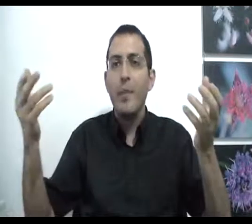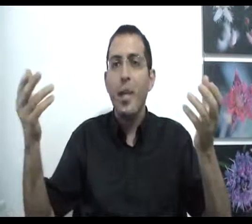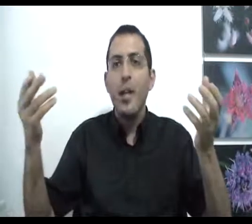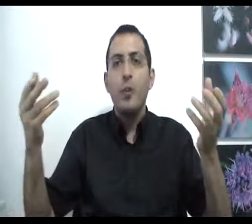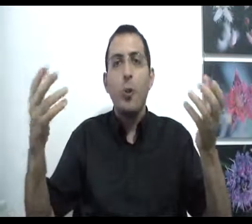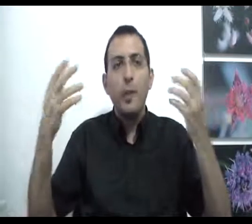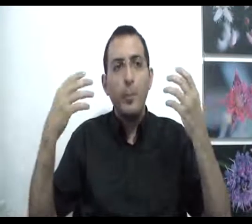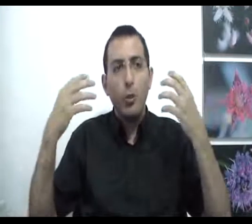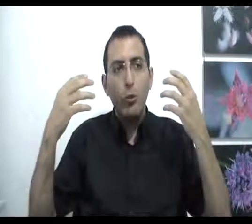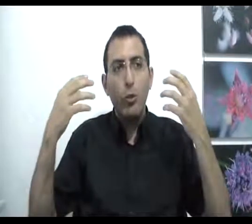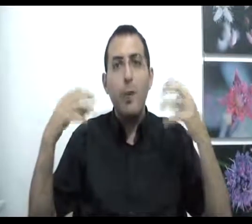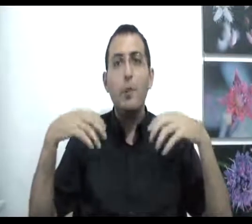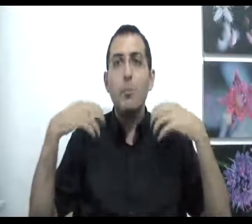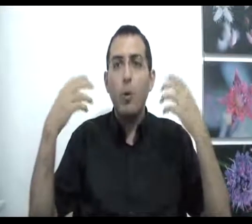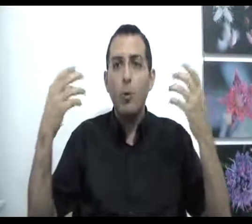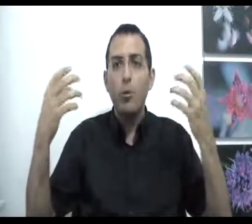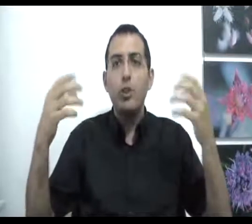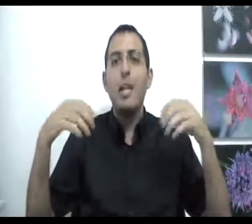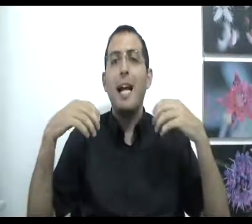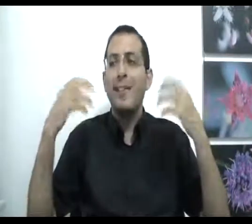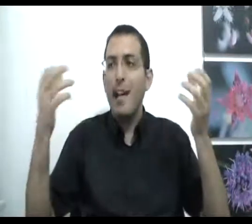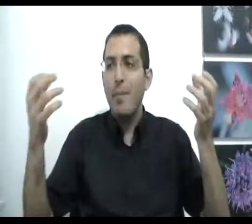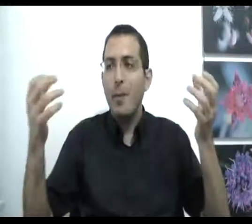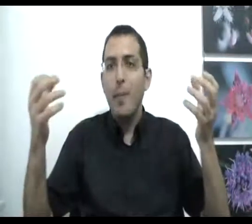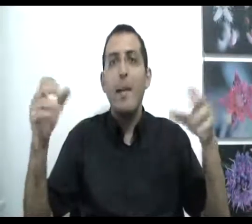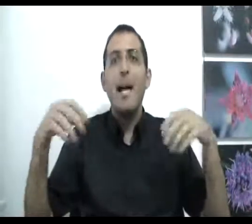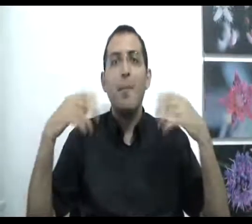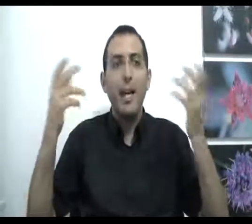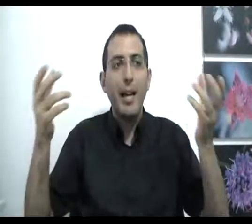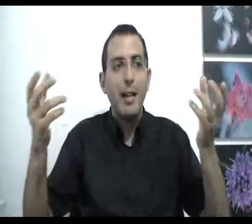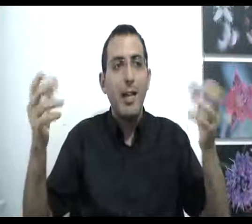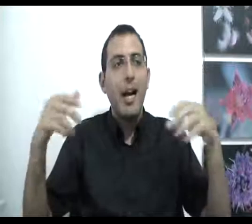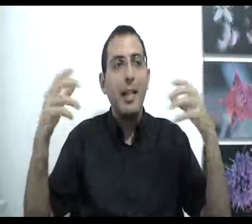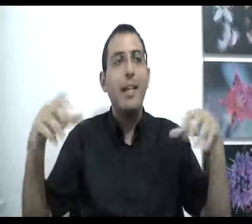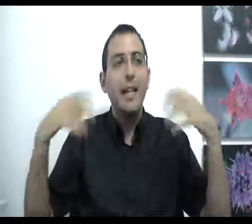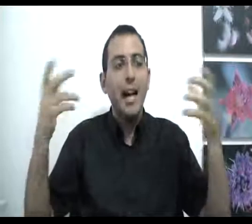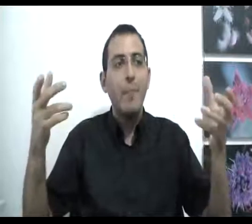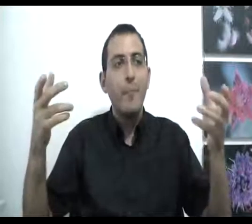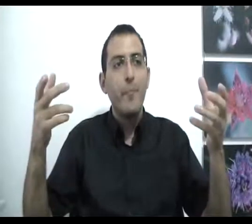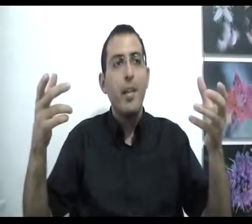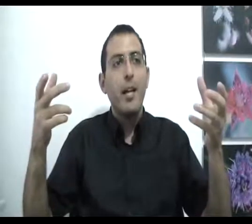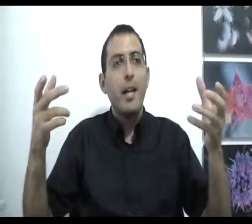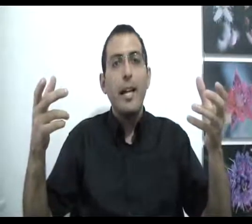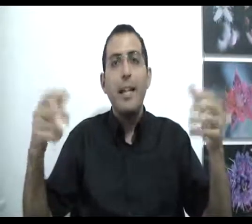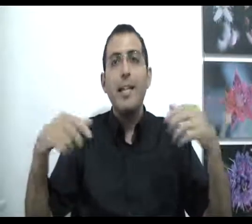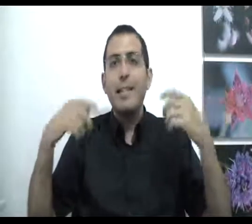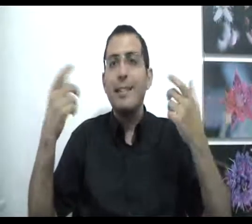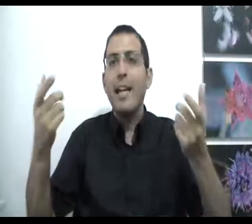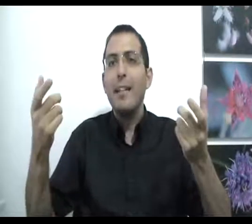זה אומר שבתוך תוכו המשמעות של האדם מהאמירה אני קיים היא נגזרת